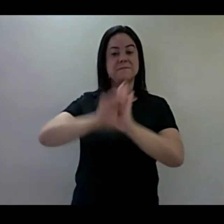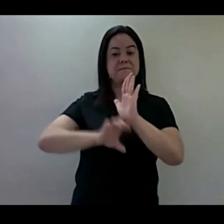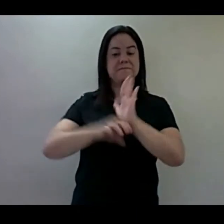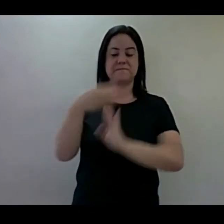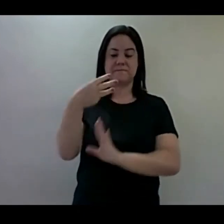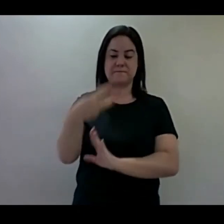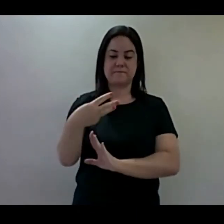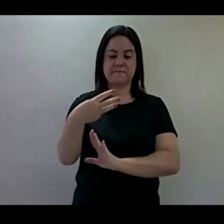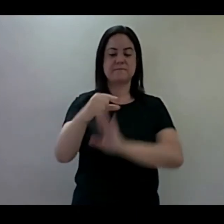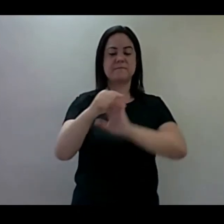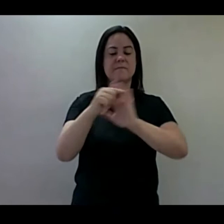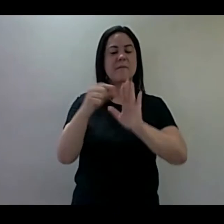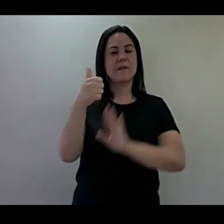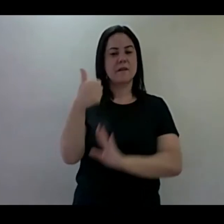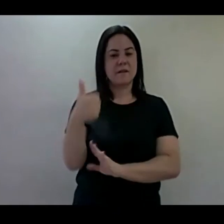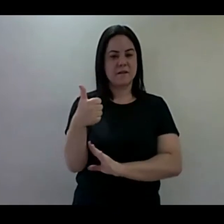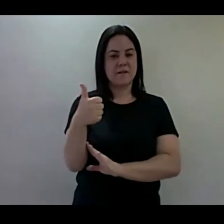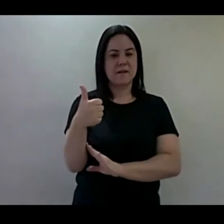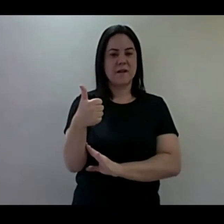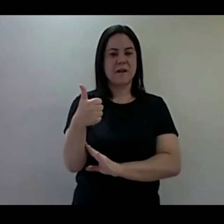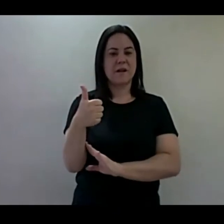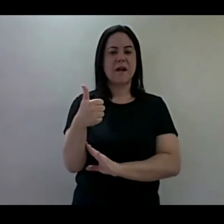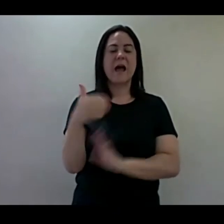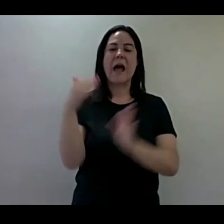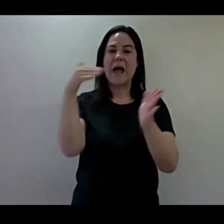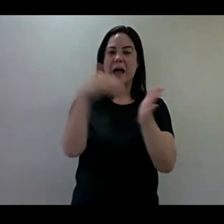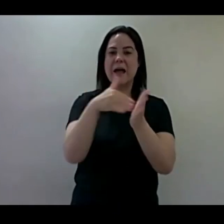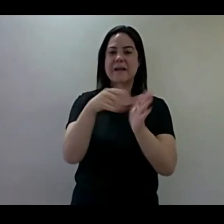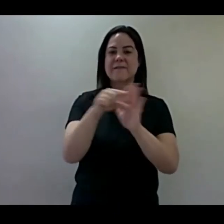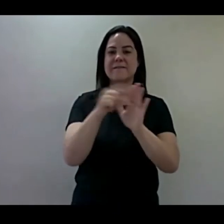1 ao versículo 6, que diz assim,